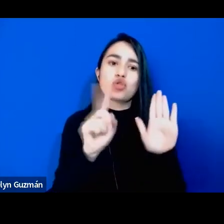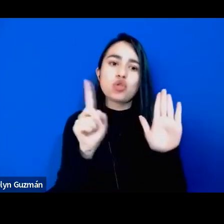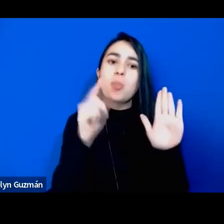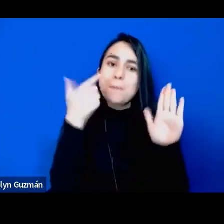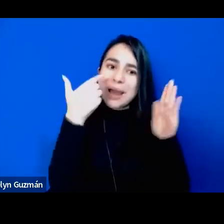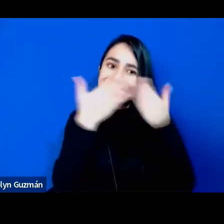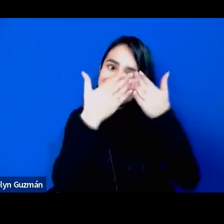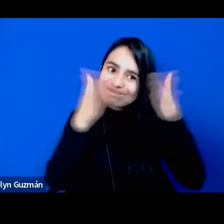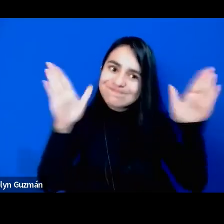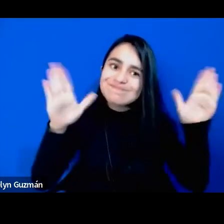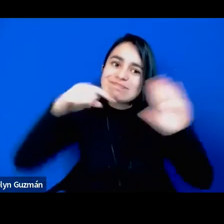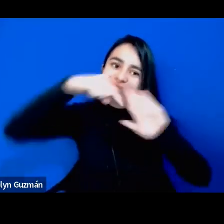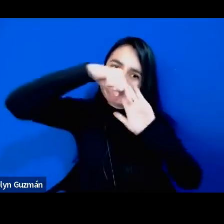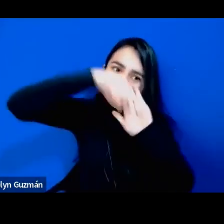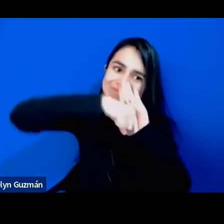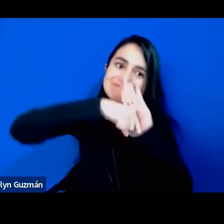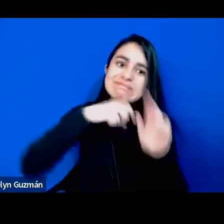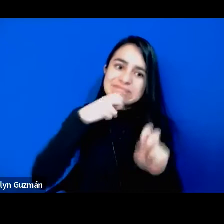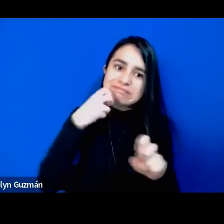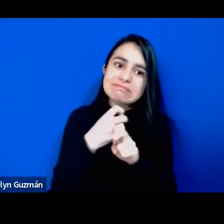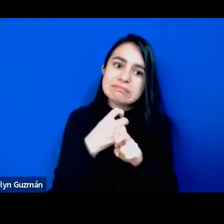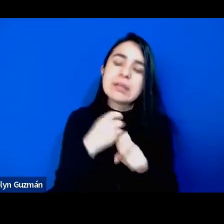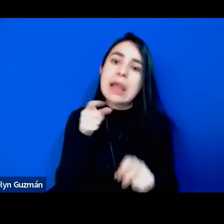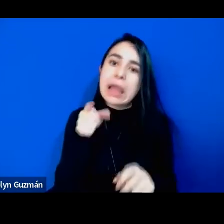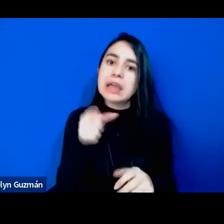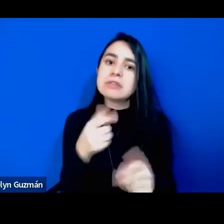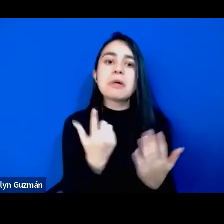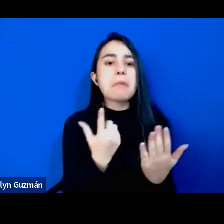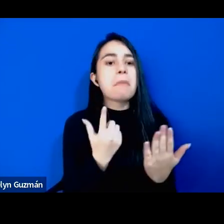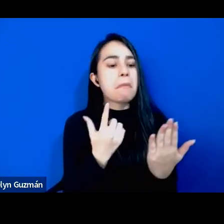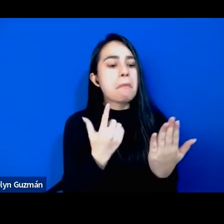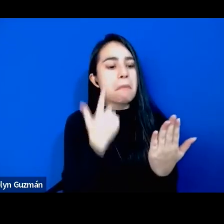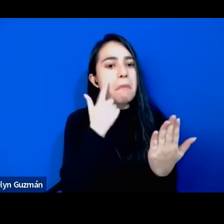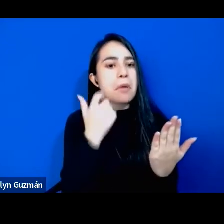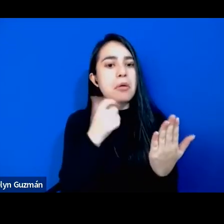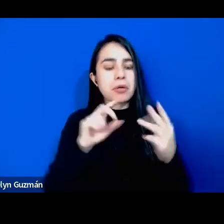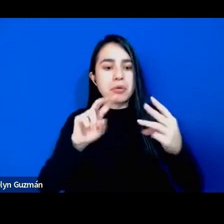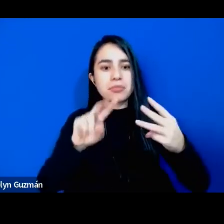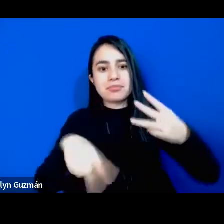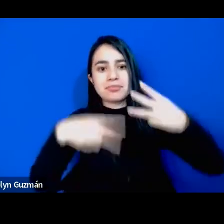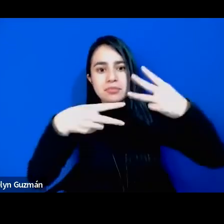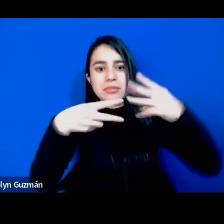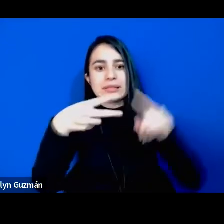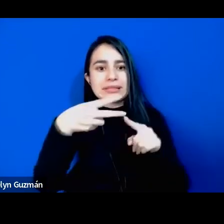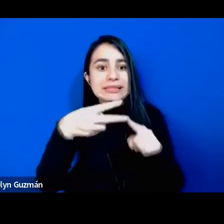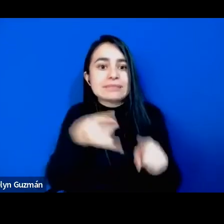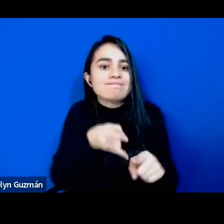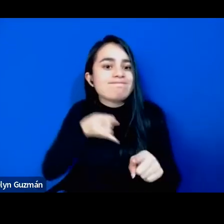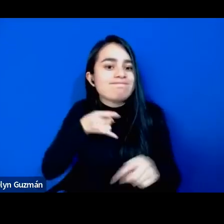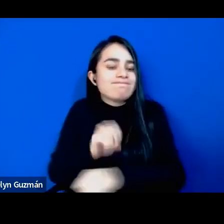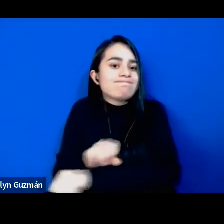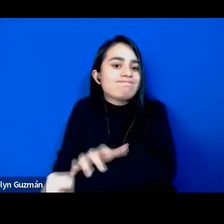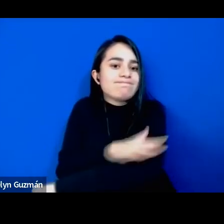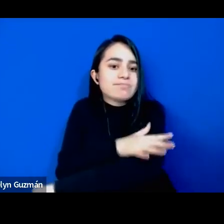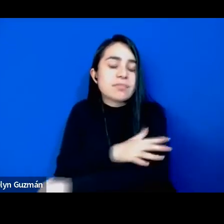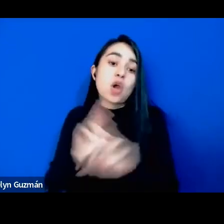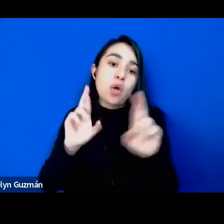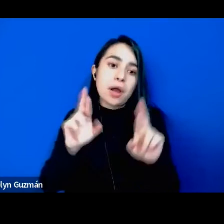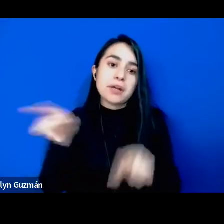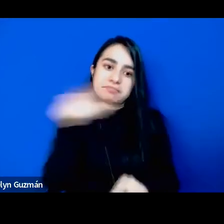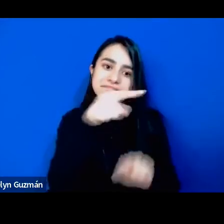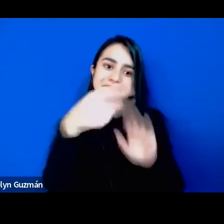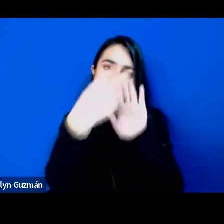más complicado y me dio mucho gusto platicarles de esta parte que me emociona y que espero lean